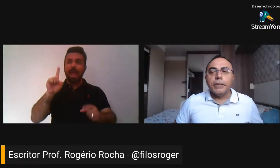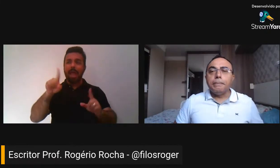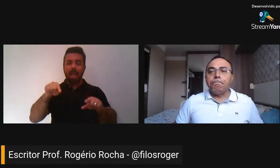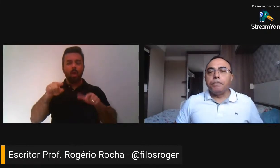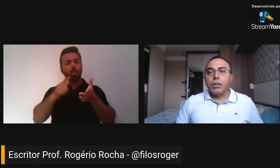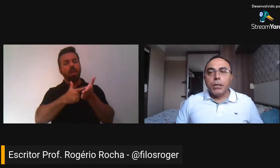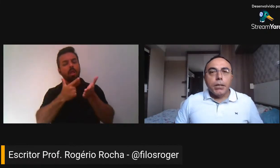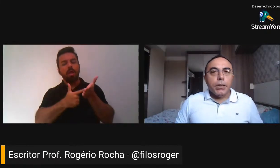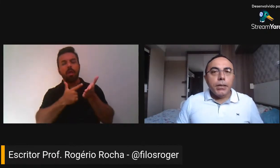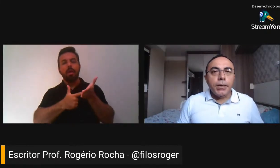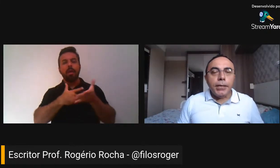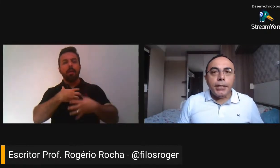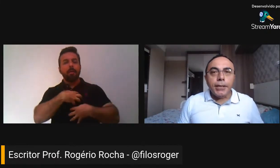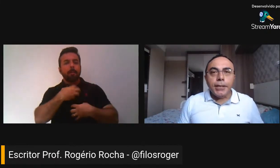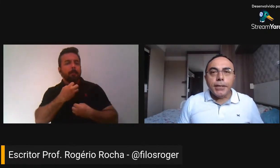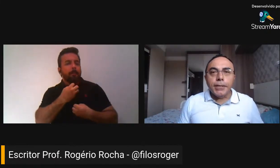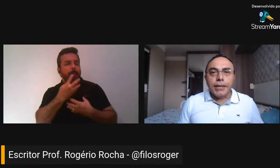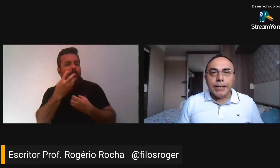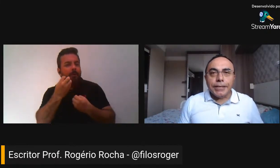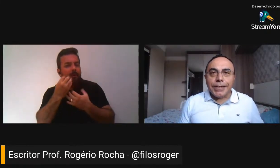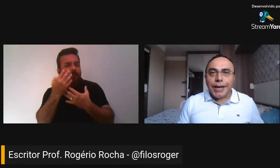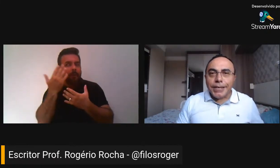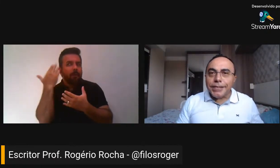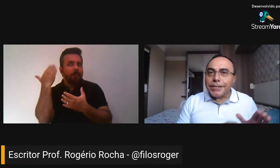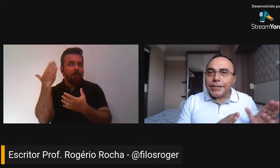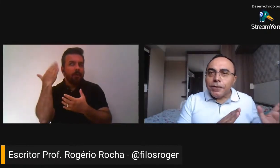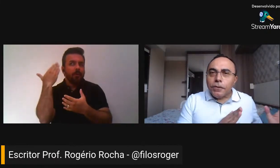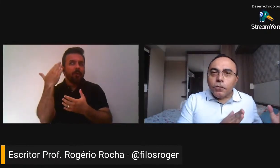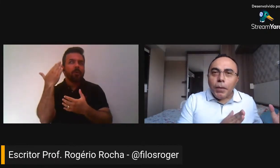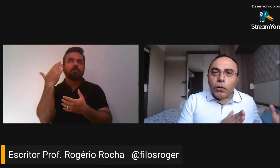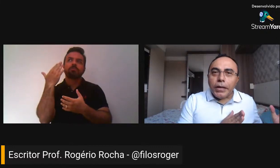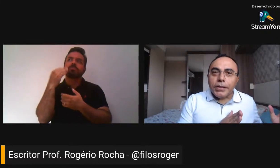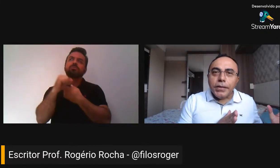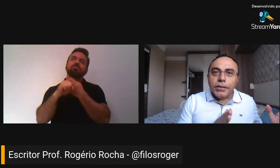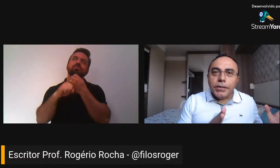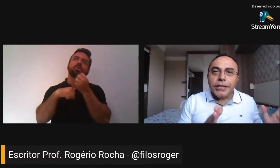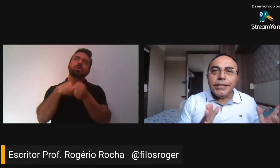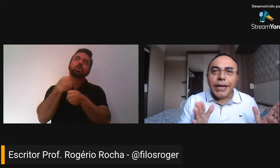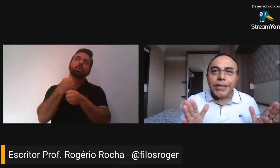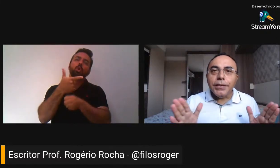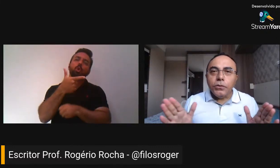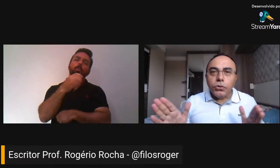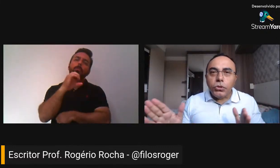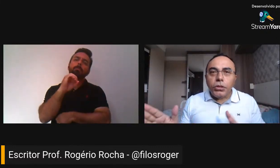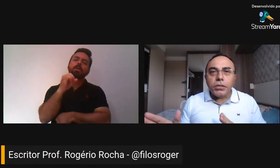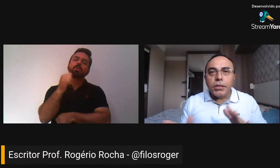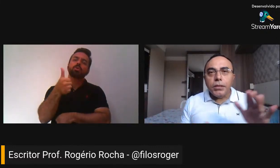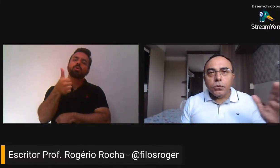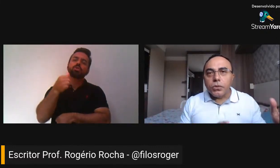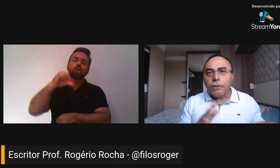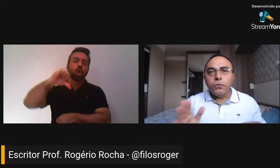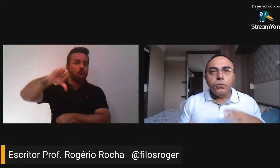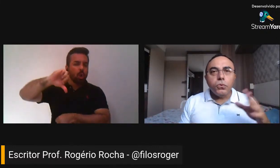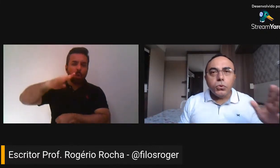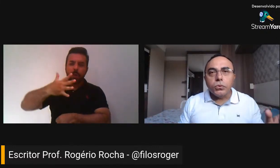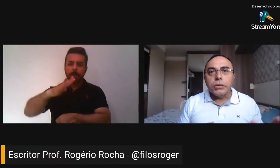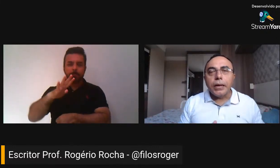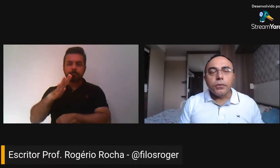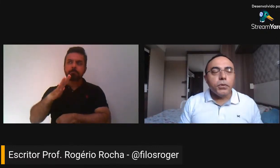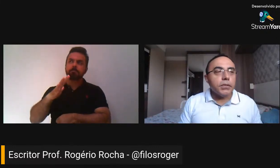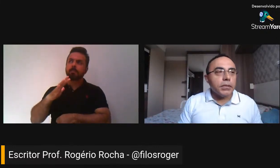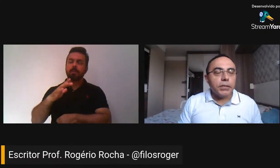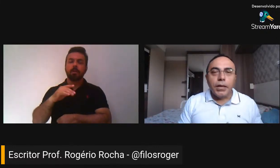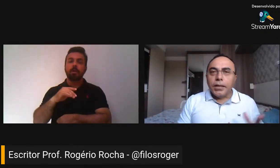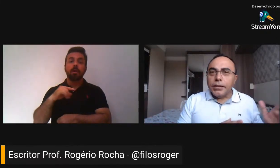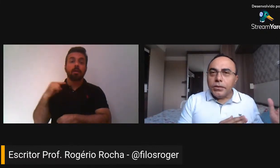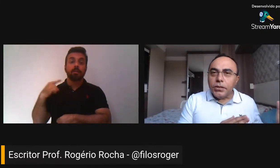e ele traz uma coletânea de 30 anos de escritos, avulsos,